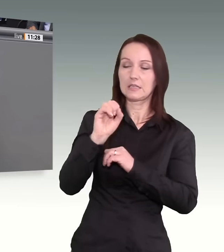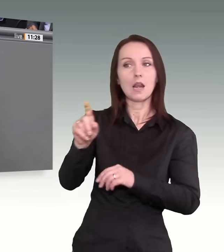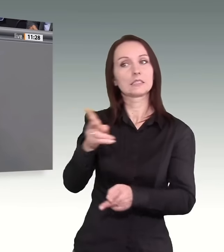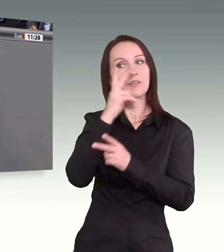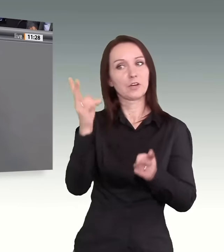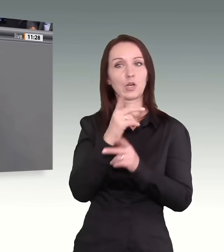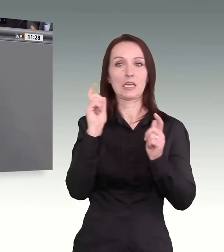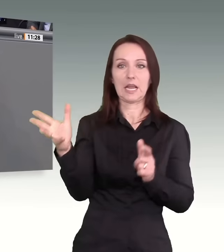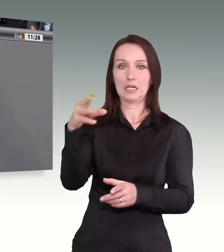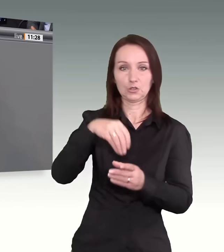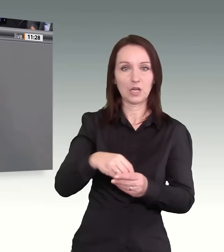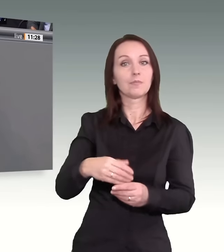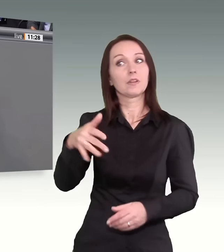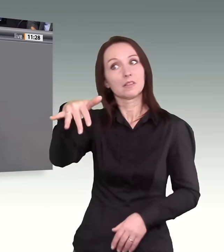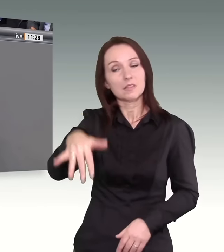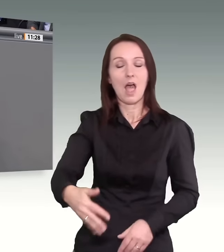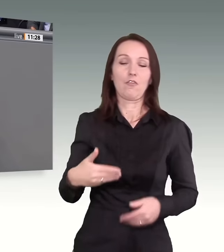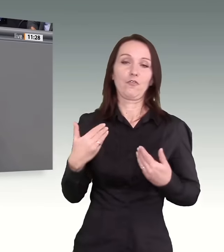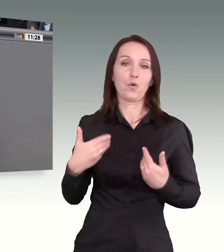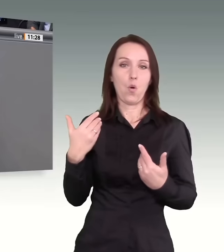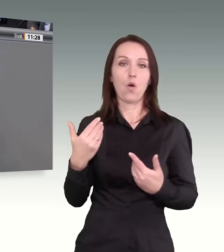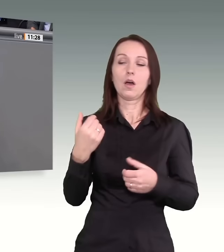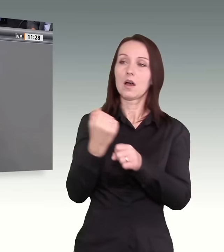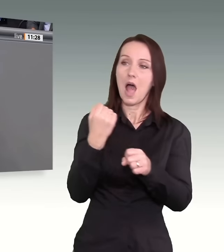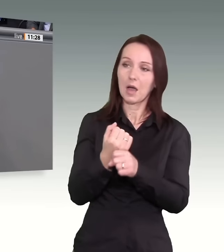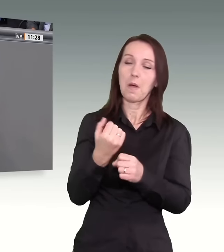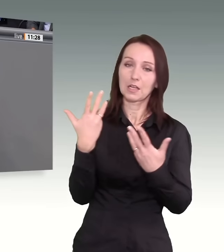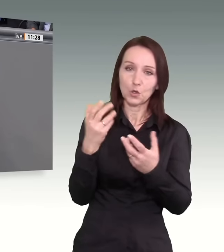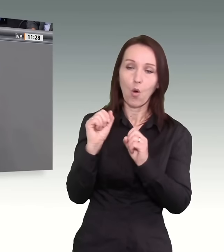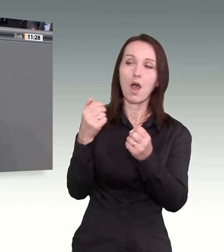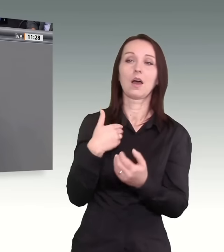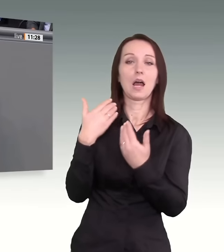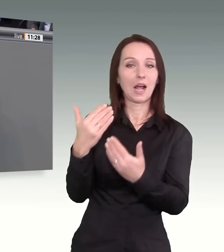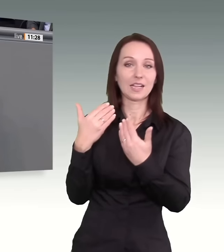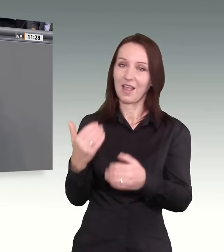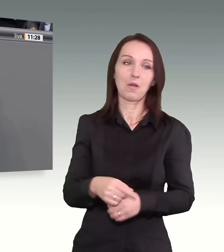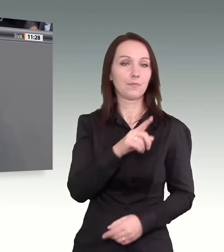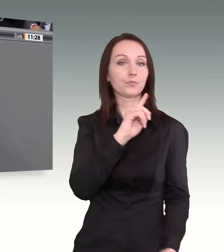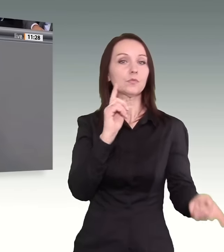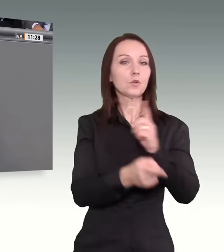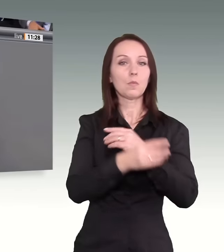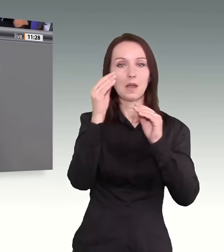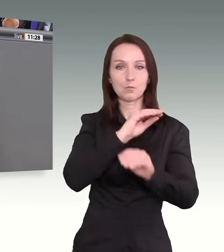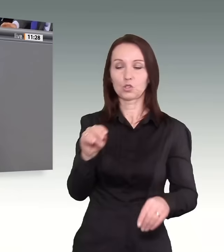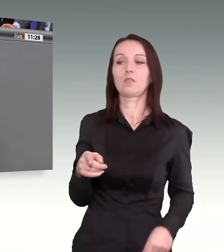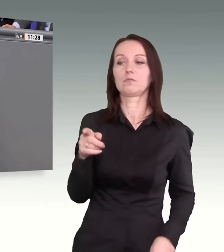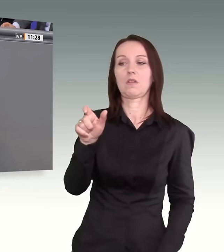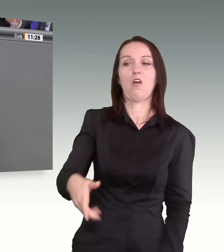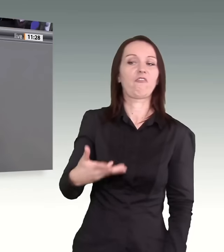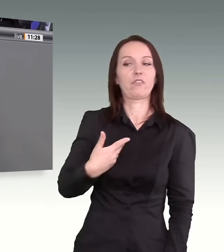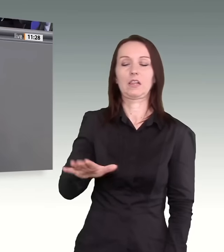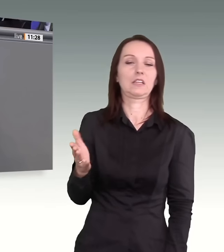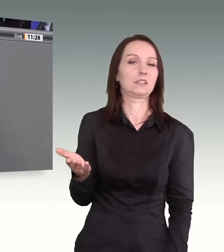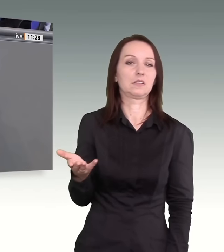und wir wollen uns, wir sind dankbar für eure Arbeit, ihr leistet. Sondern die Botschaft, die Sie dann aussenden, ist, Sie sind nicht gewollt, ihr seid nicht